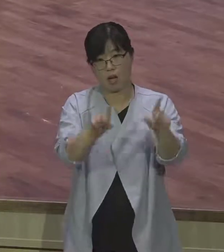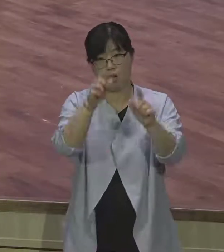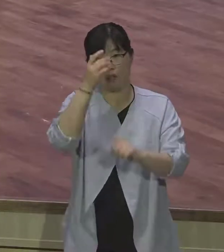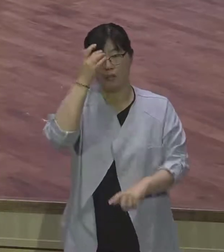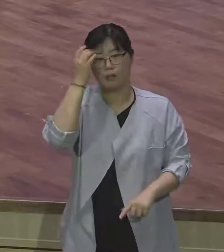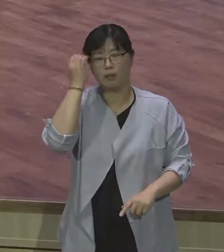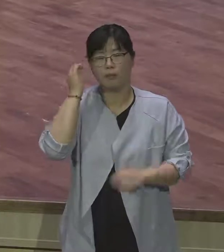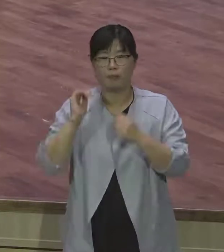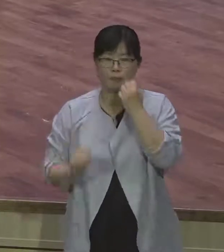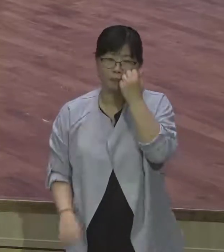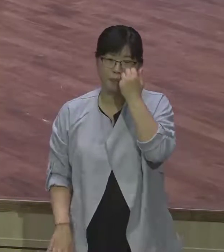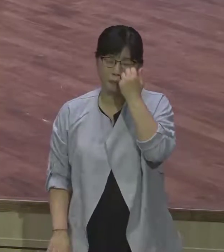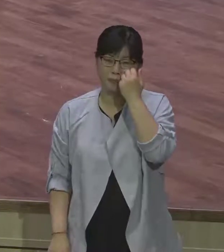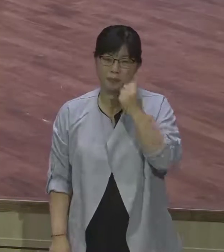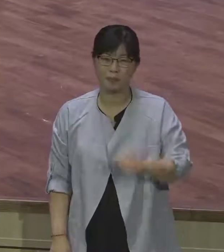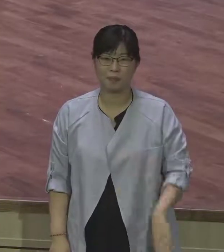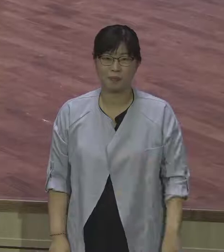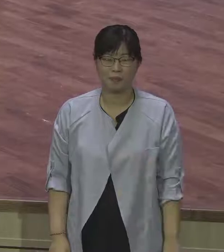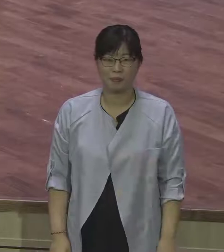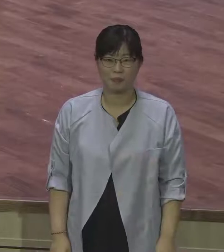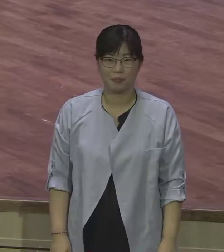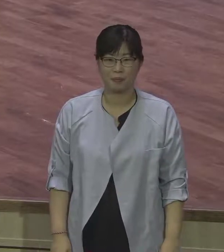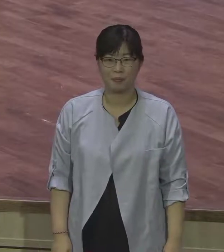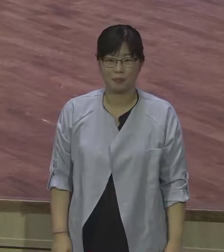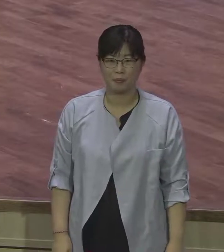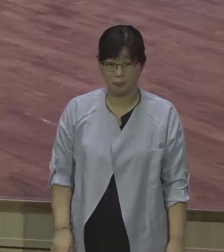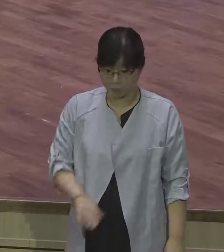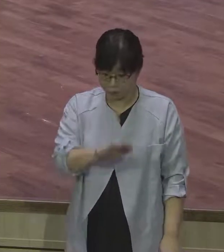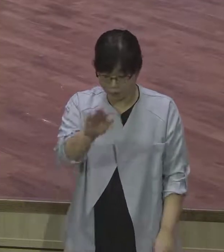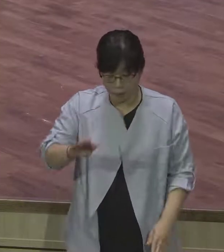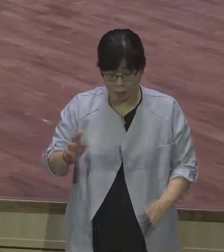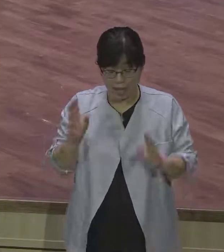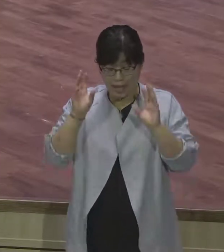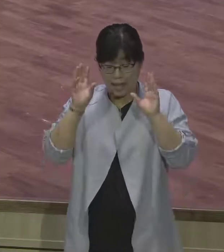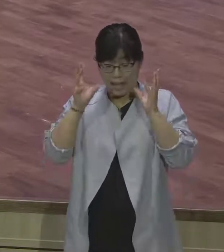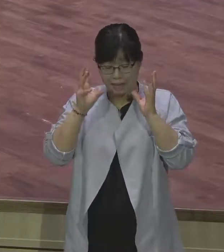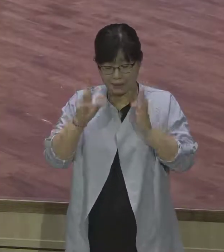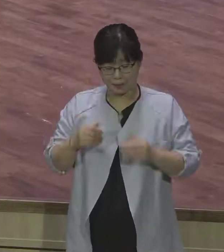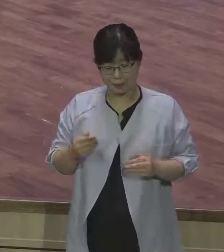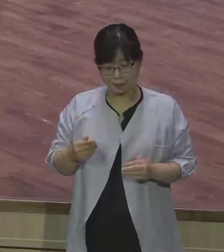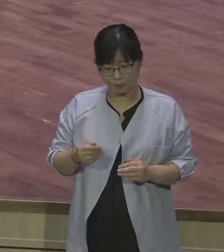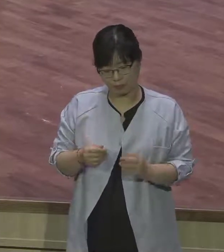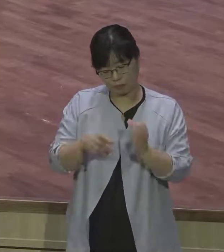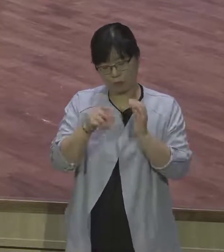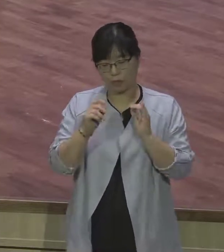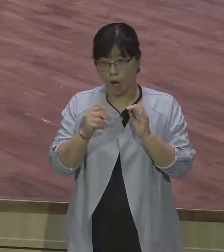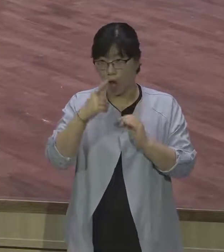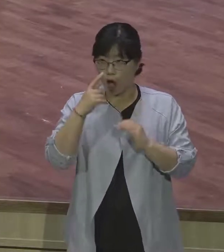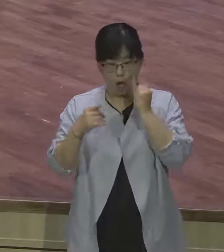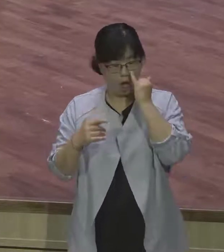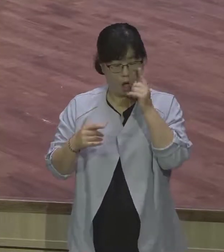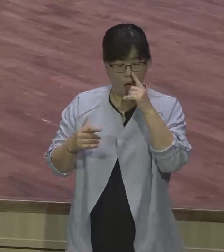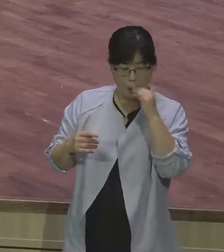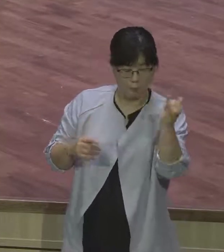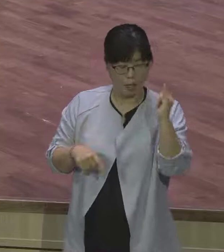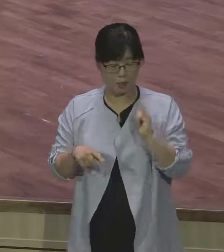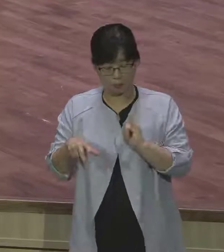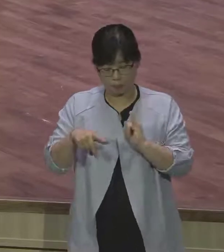어떻게 어느 환경 속에 자랐느냐가 중요하거든요. 그러니까 이 가정이 참 언약 속에서